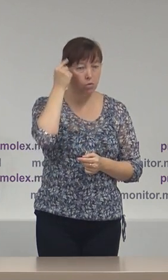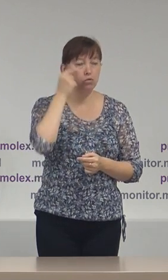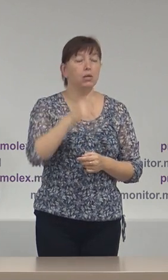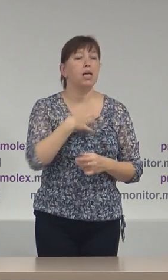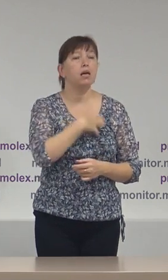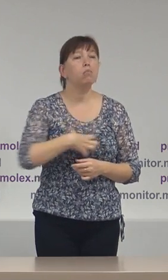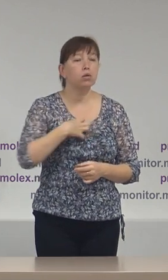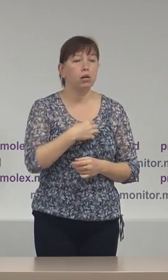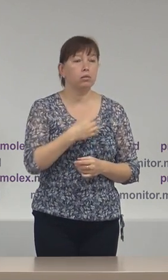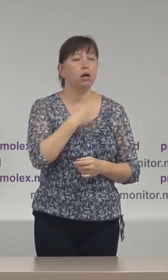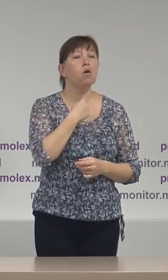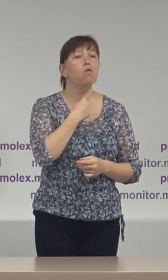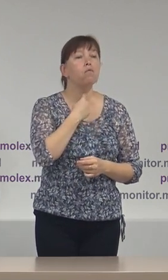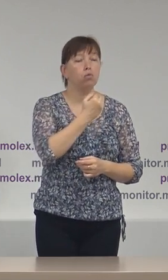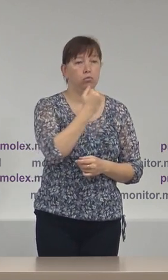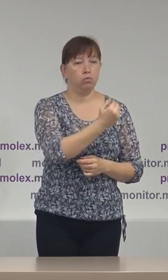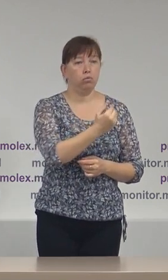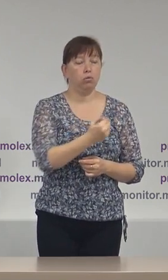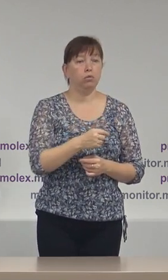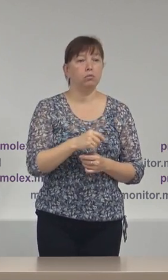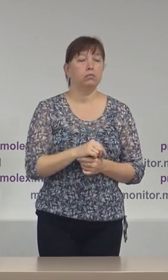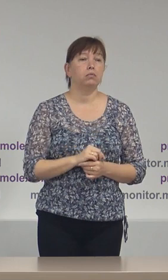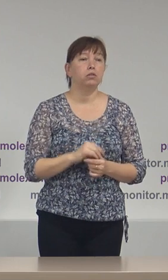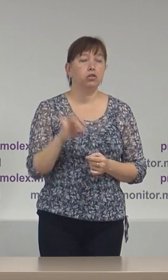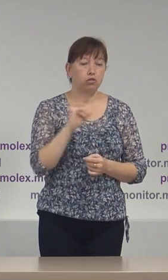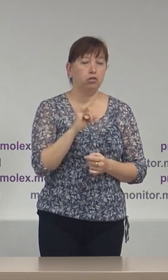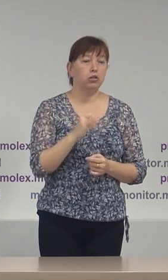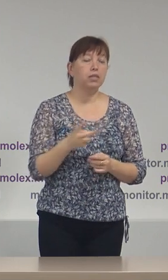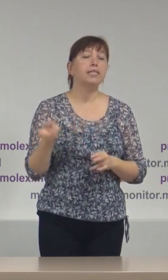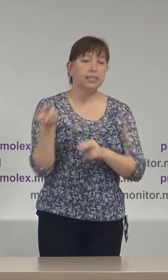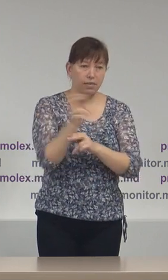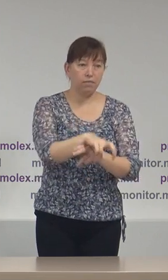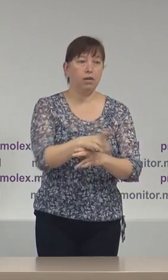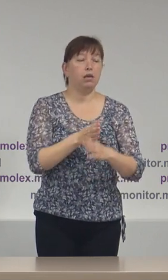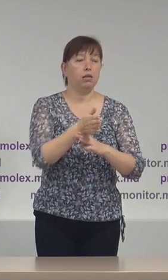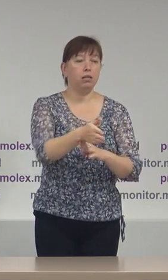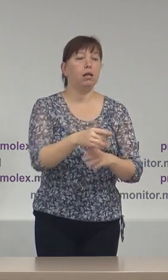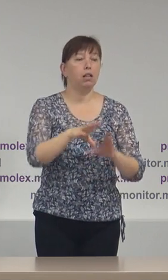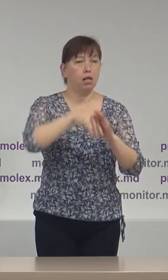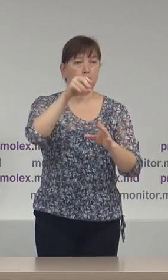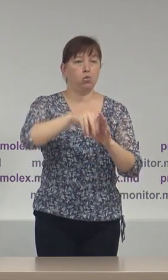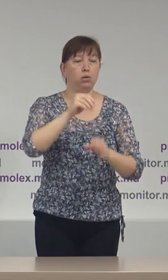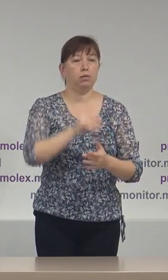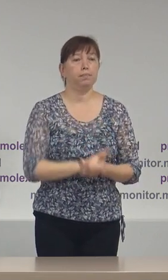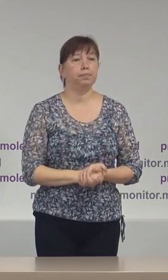importanța votului informat și să vină la scrutin